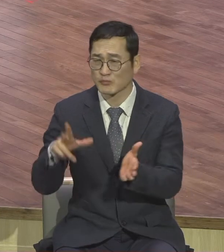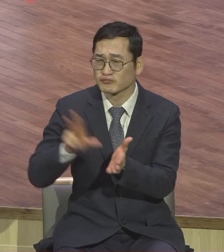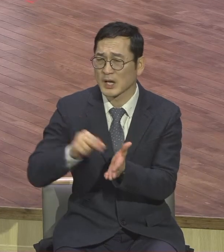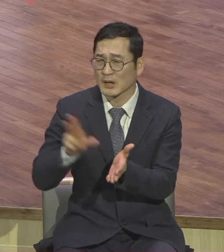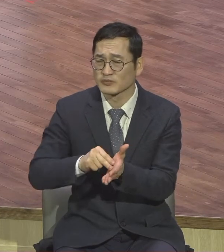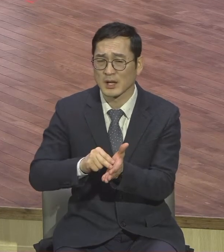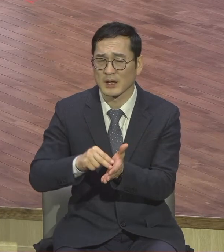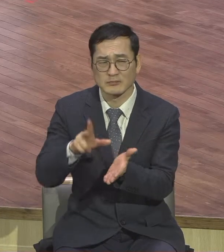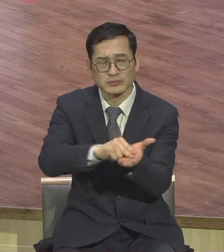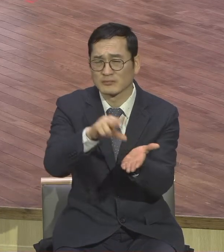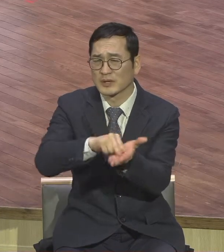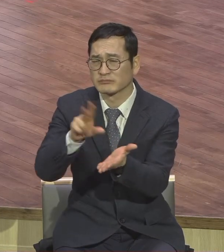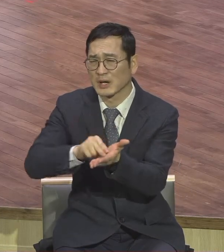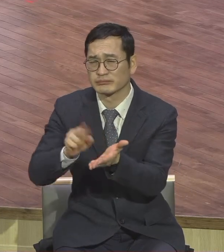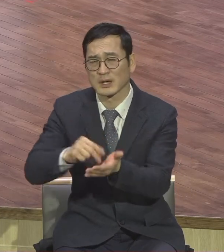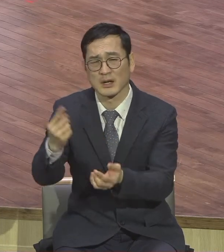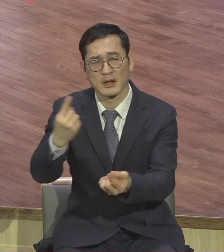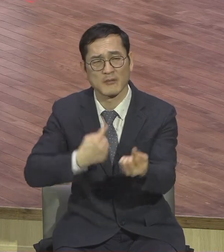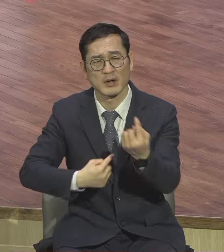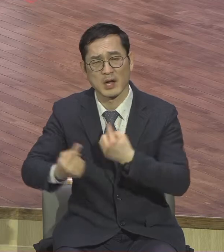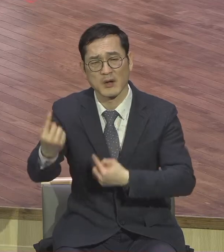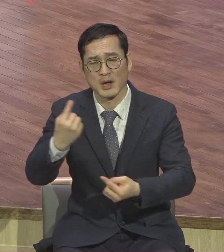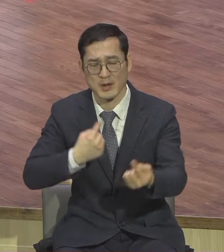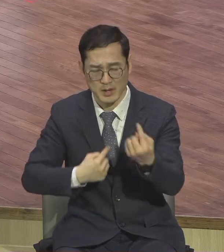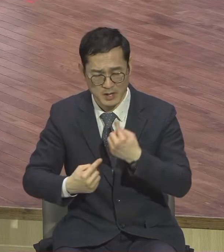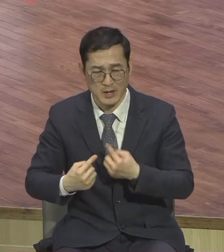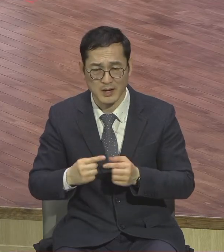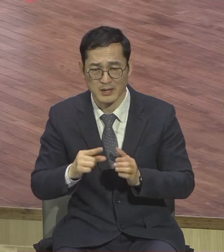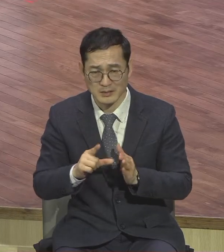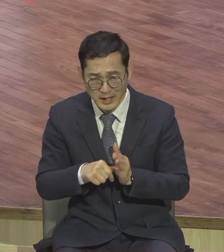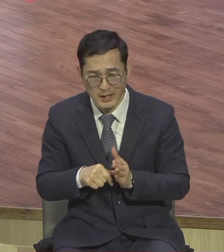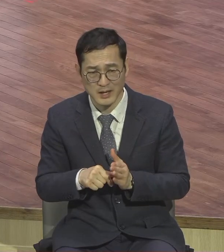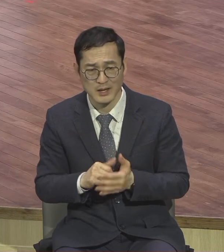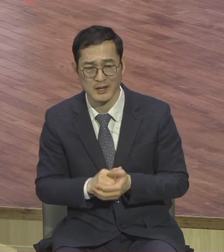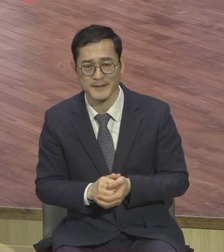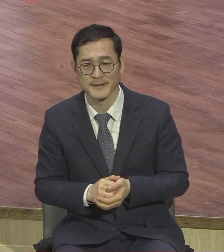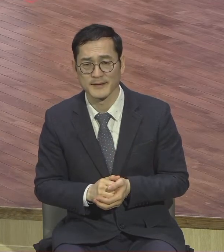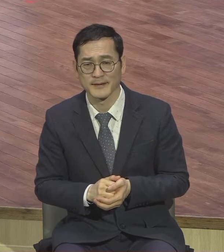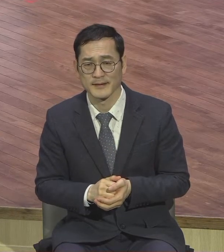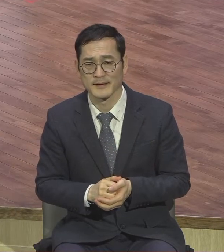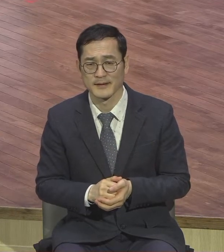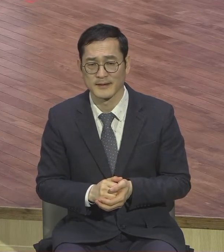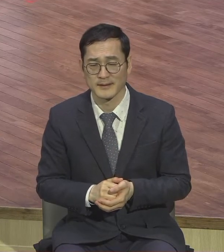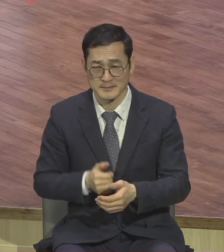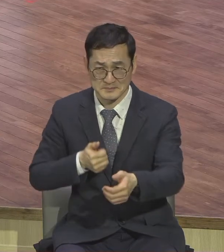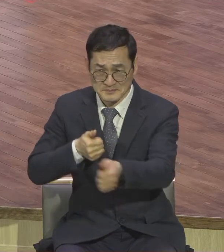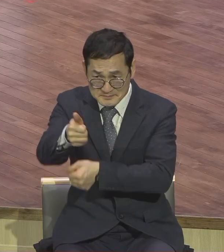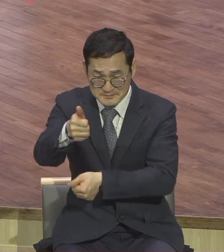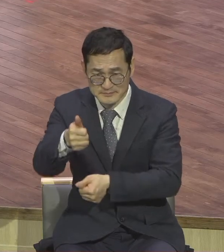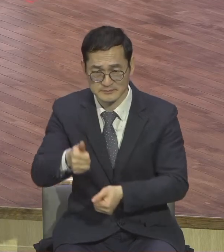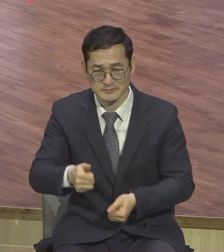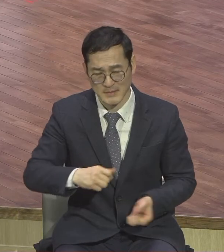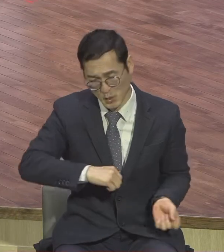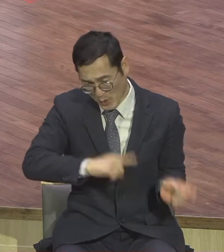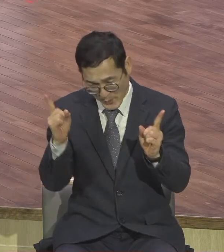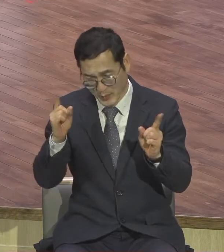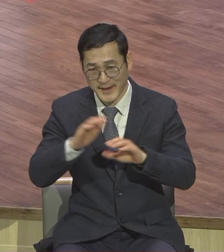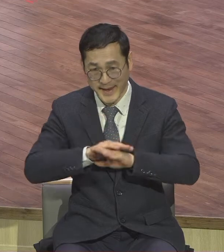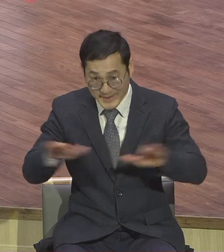이 모든 관계를 회복시킨 것이 뭐냐 바로 용서입니다 용서